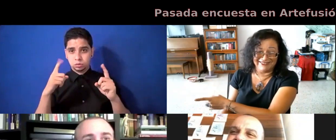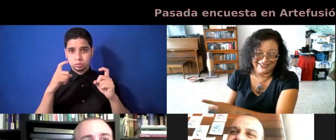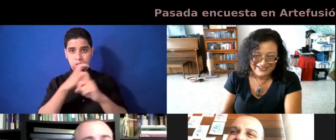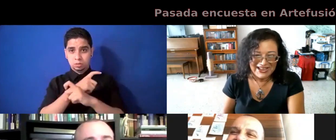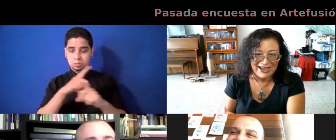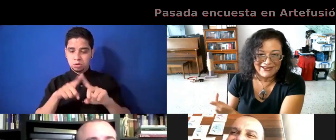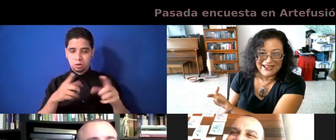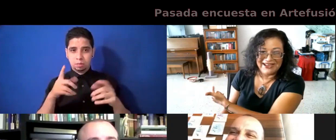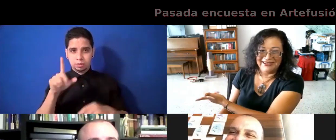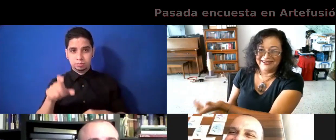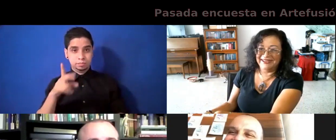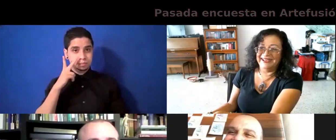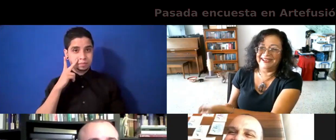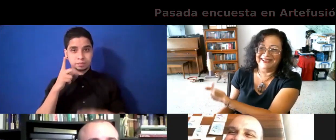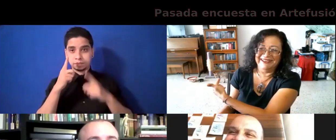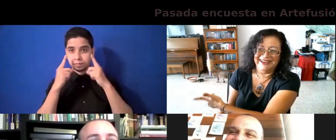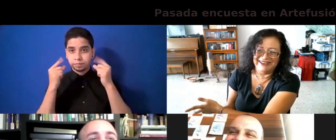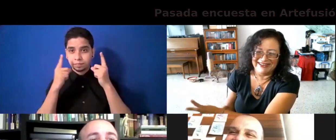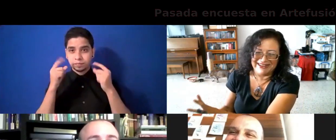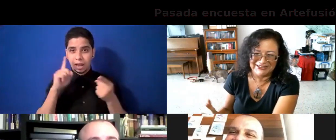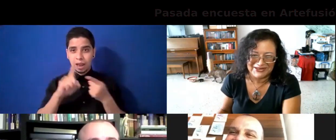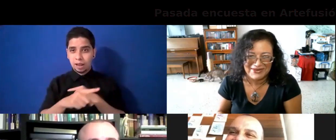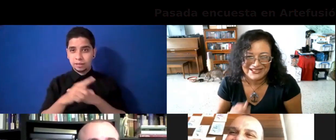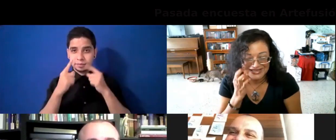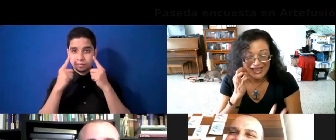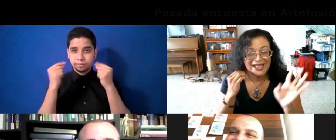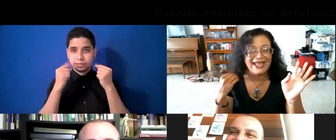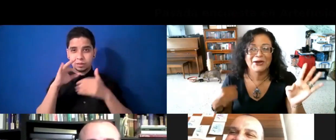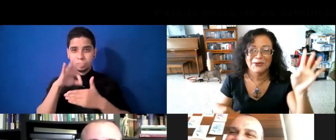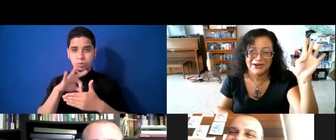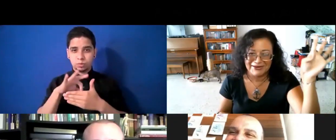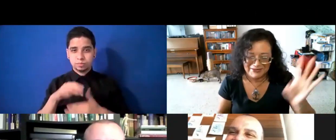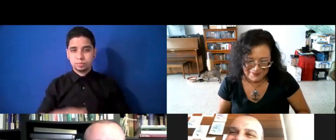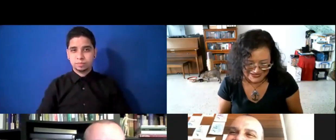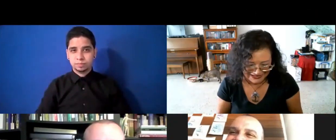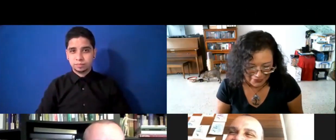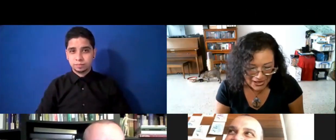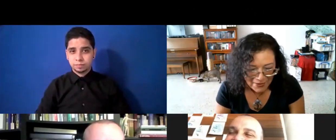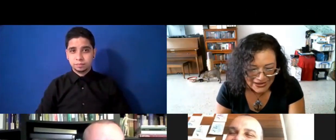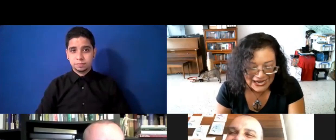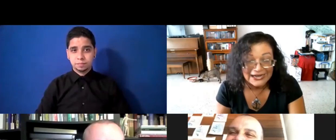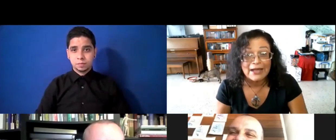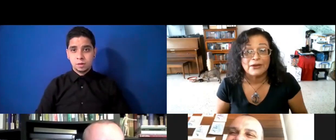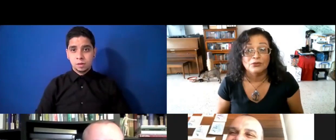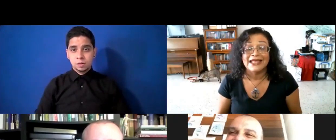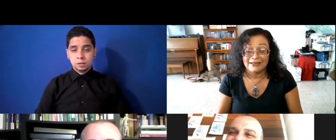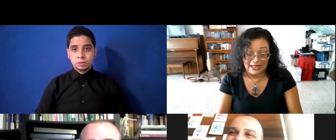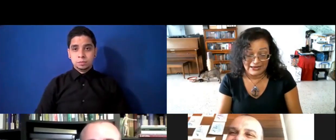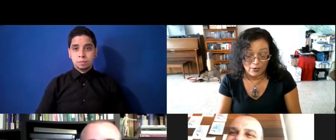Hasta el gato votó. El gato también dice. Hola, aquí nos hemos presentado. Mira, la pregunta, la